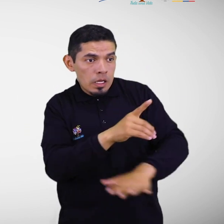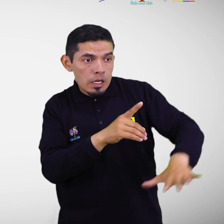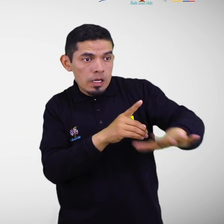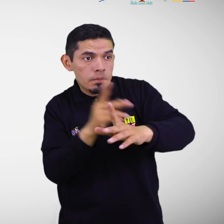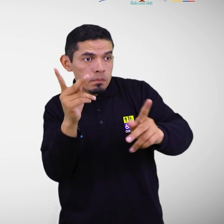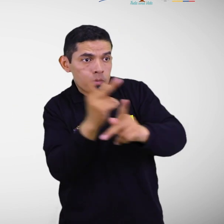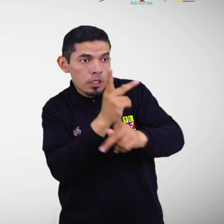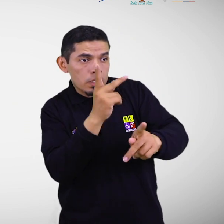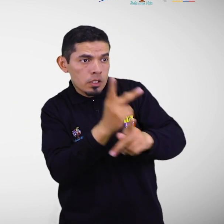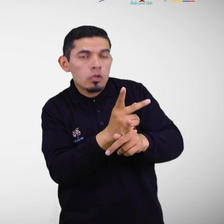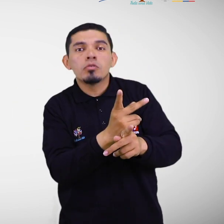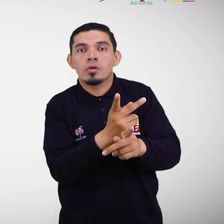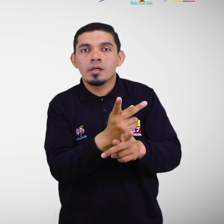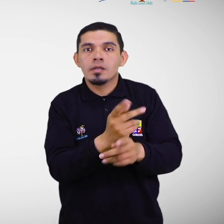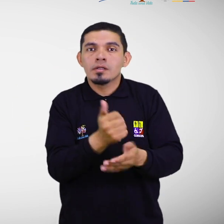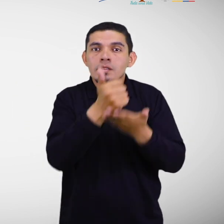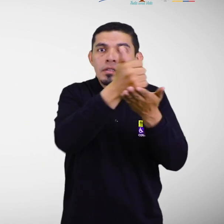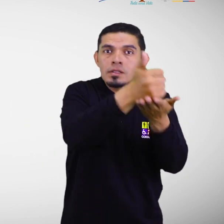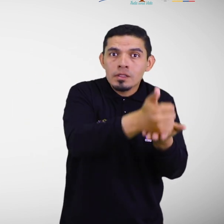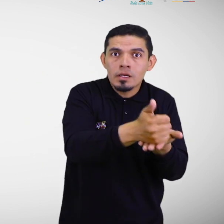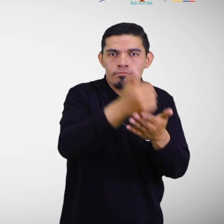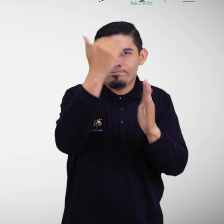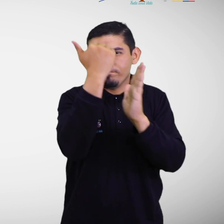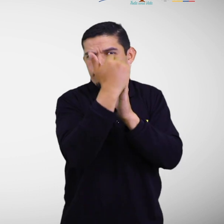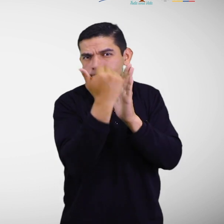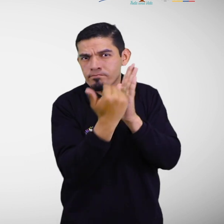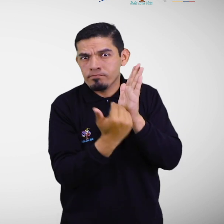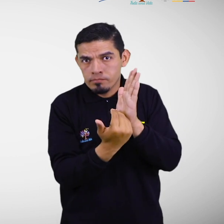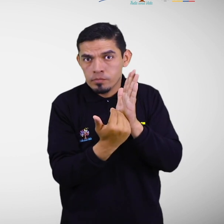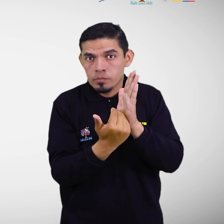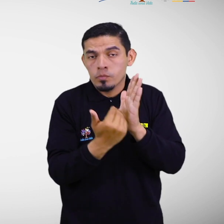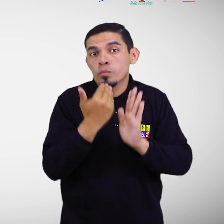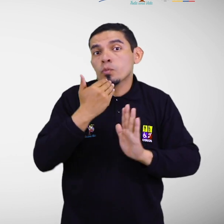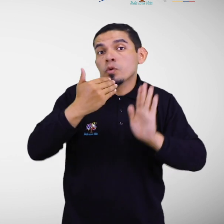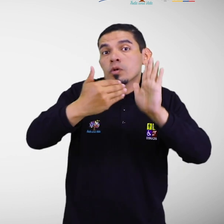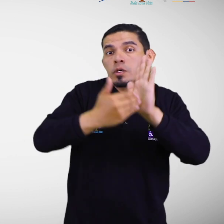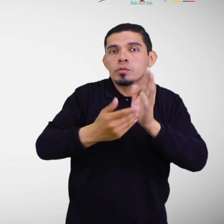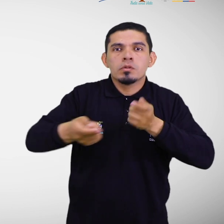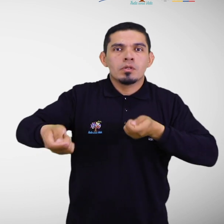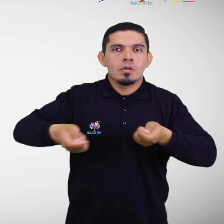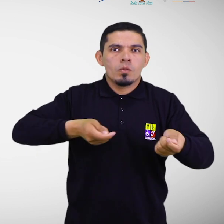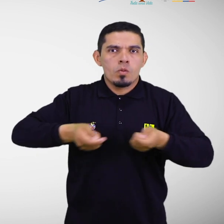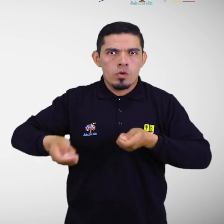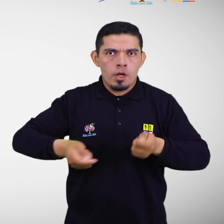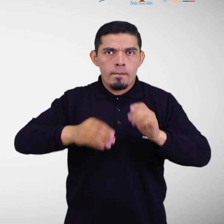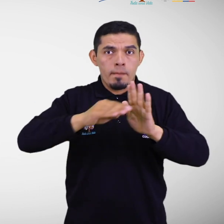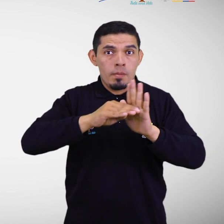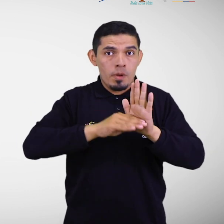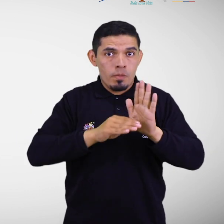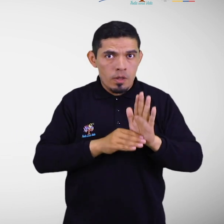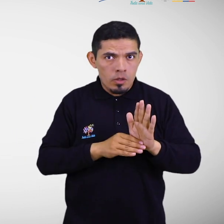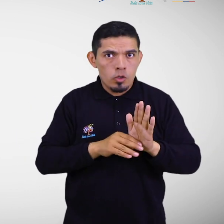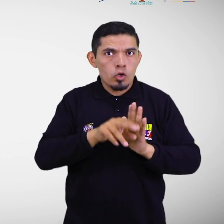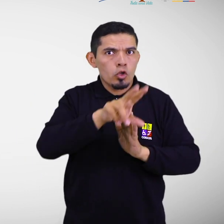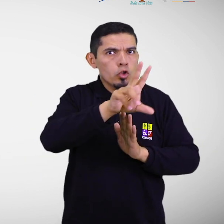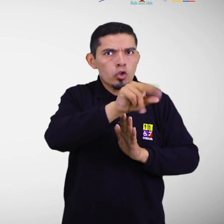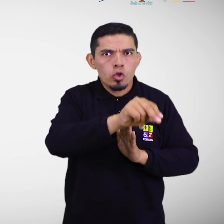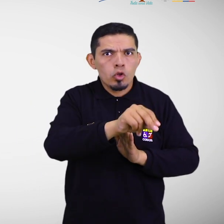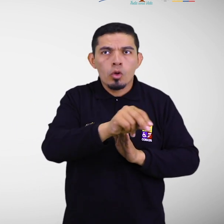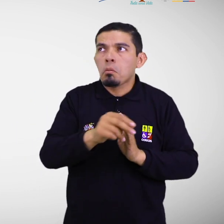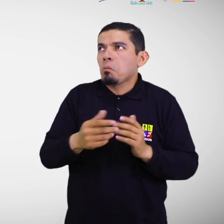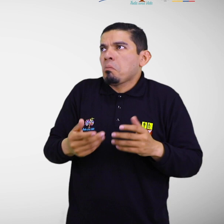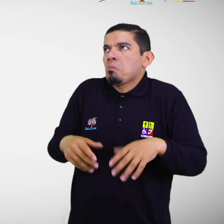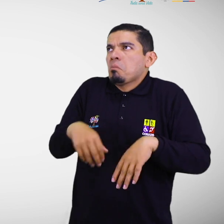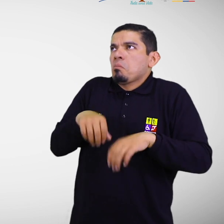riesgos y la implementación de las siguientes medidas. La aplicación de regulaciones para reducir la exposición de las personas